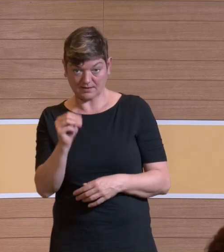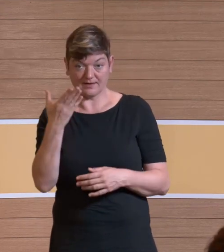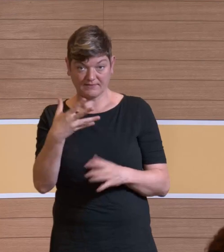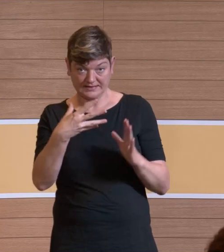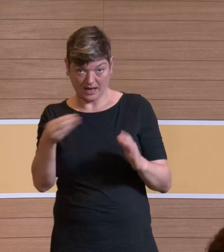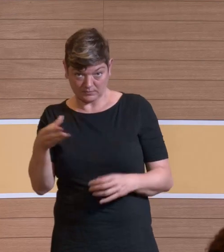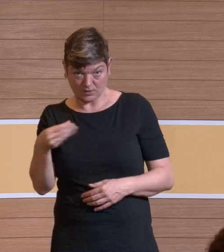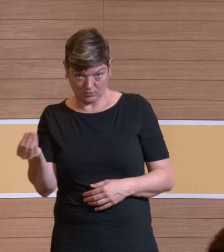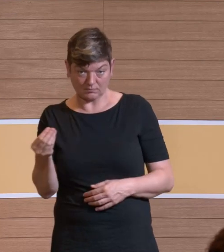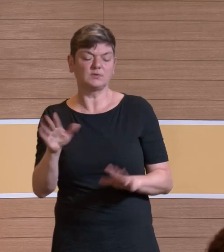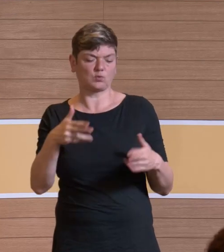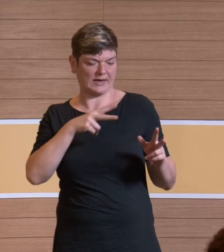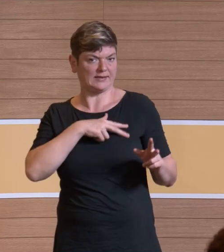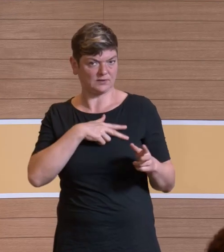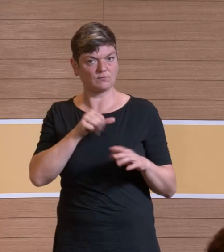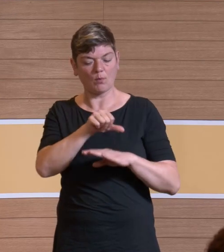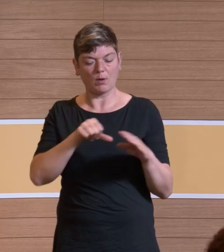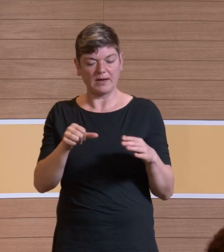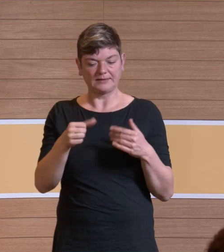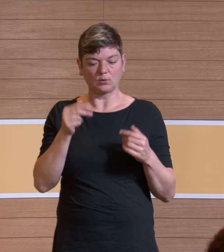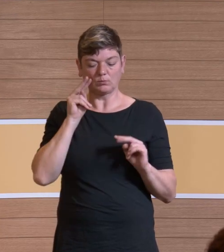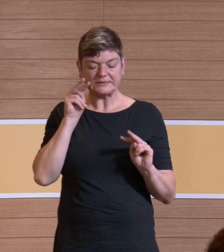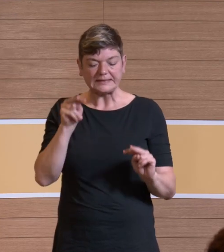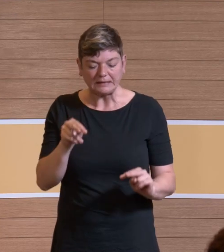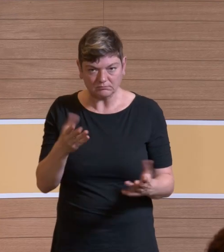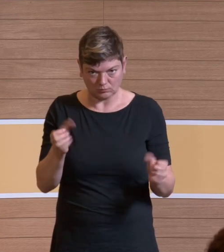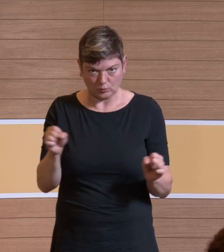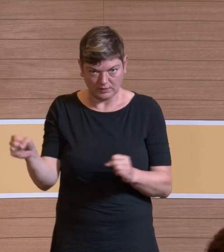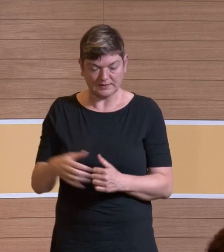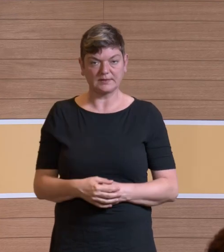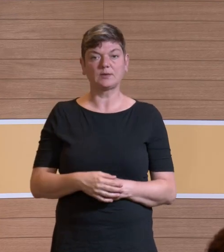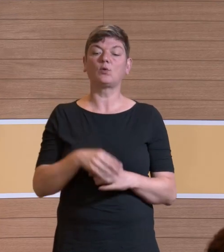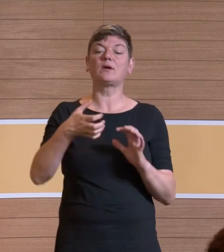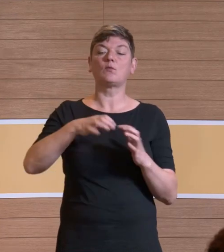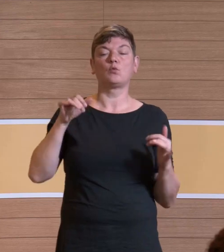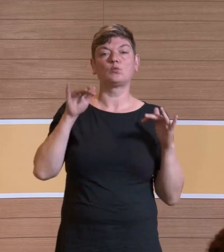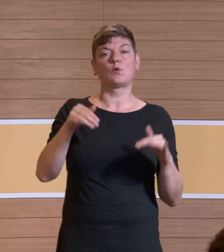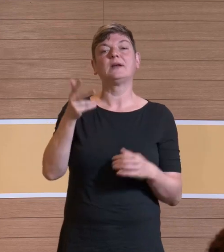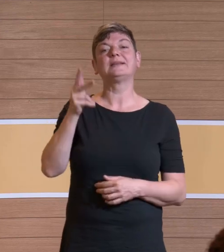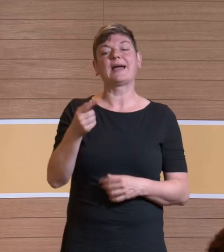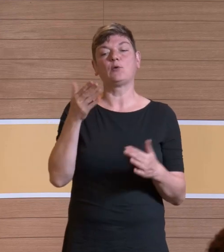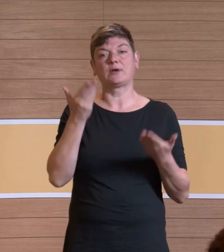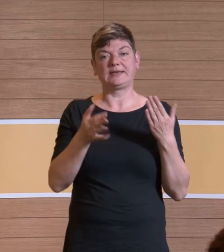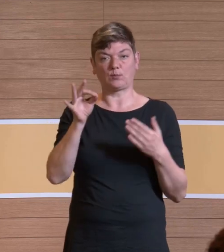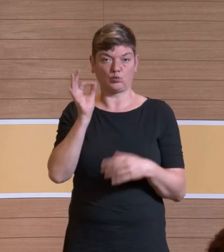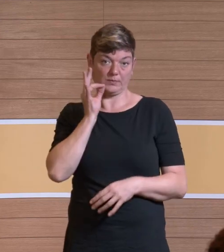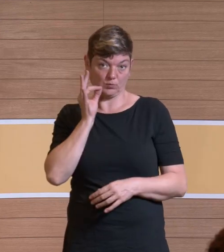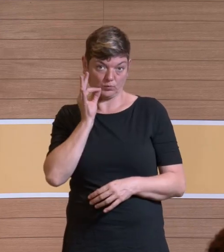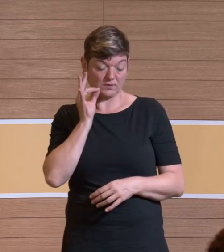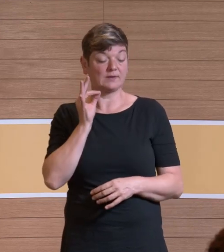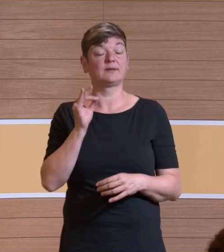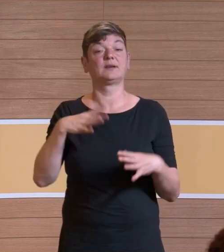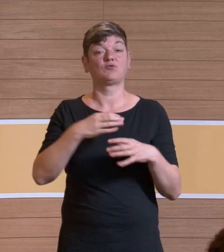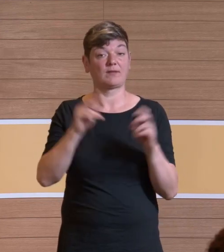realistisch ist, damit der Operateur auch noch was sieht. Und einem Volumenstrom von jetzt 300 Liter pro Minute kriegen Sie